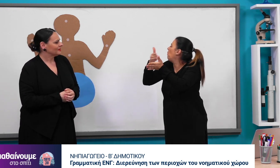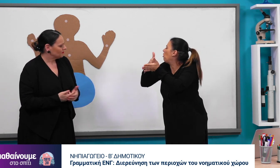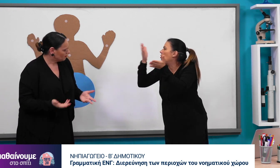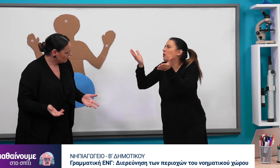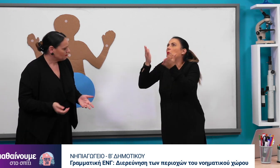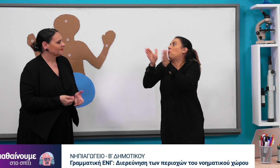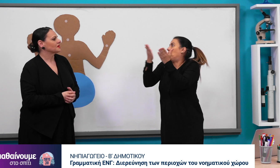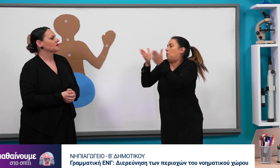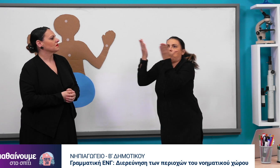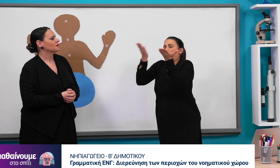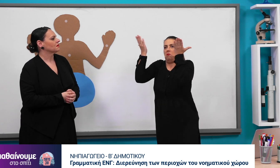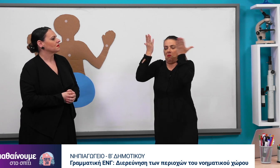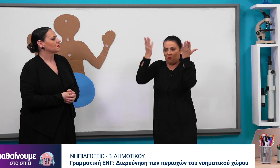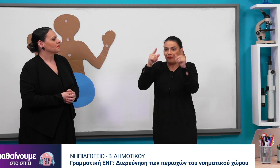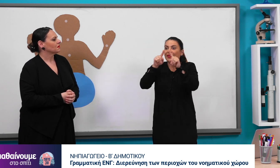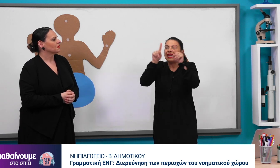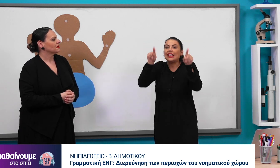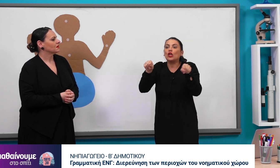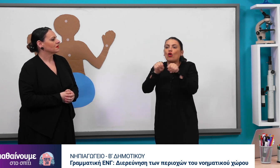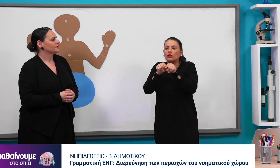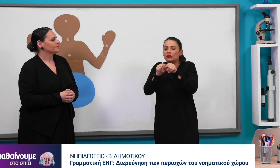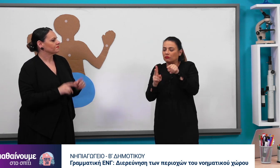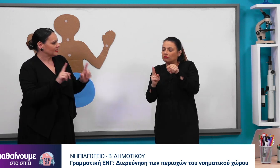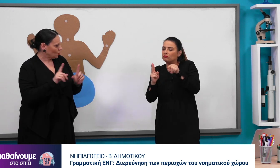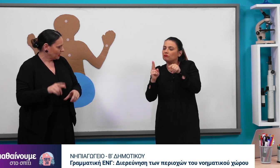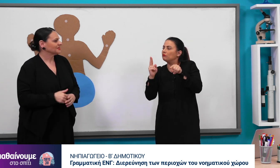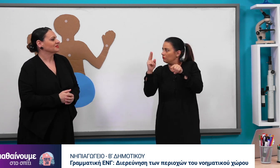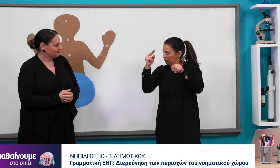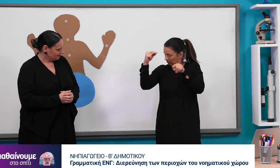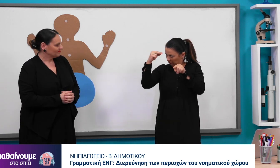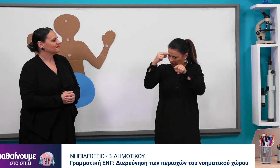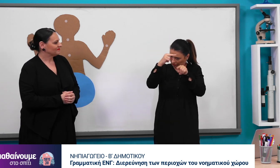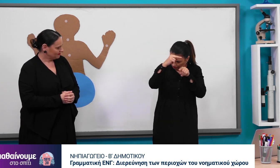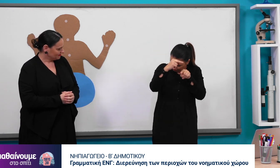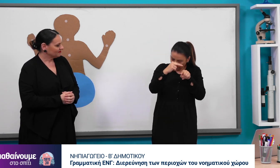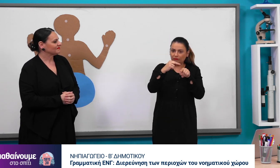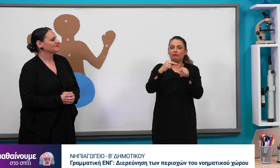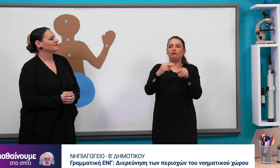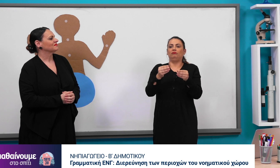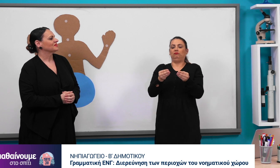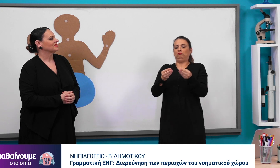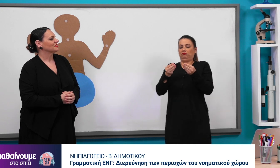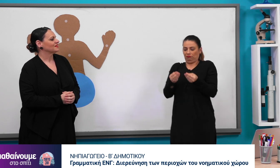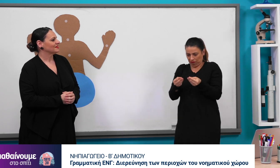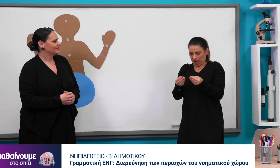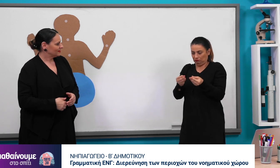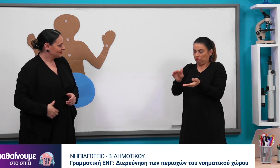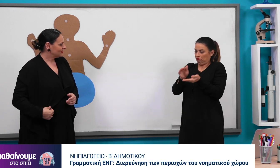ψάξετε από το ίντερνετ, από ένα βιβλίο, από περιοδικό εικόνες και να τις κόψετε, να τις συγκεντρώσετε